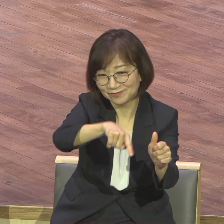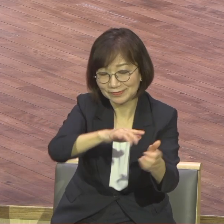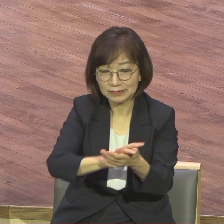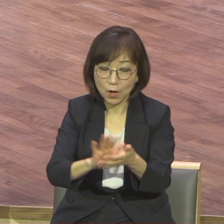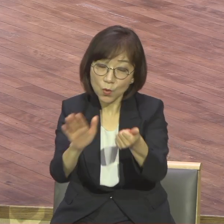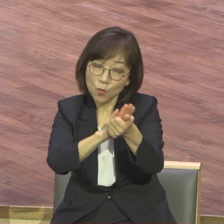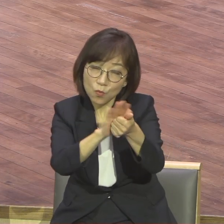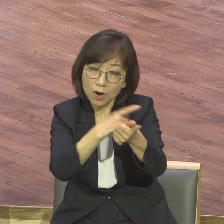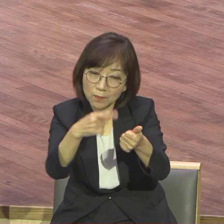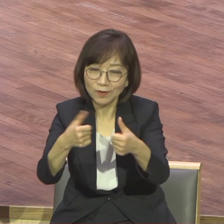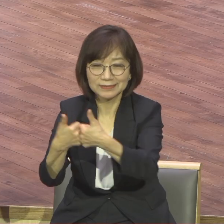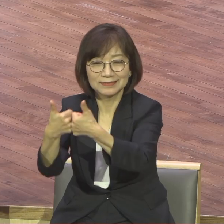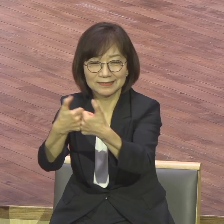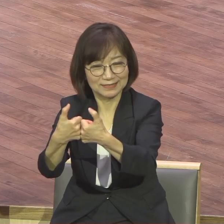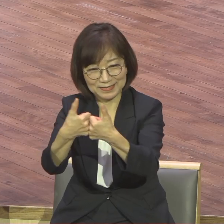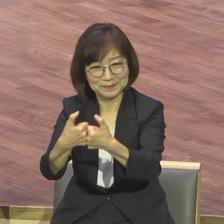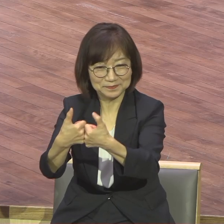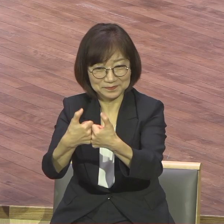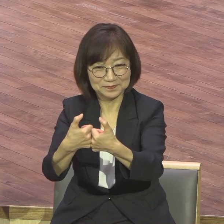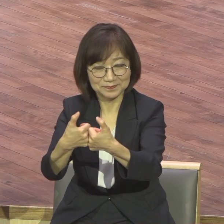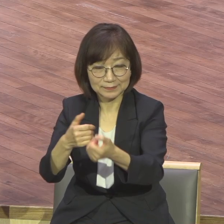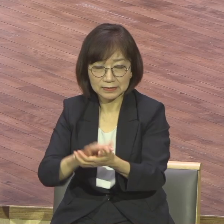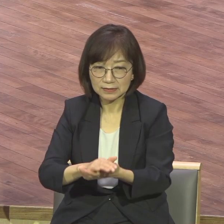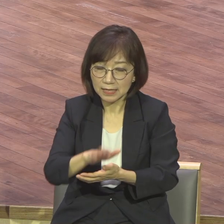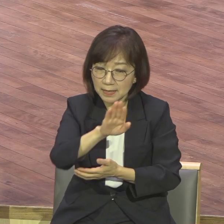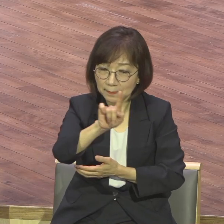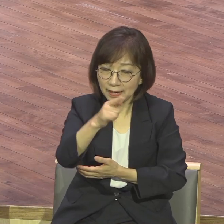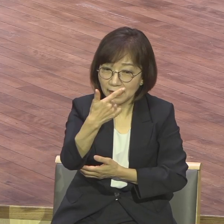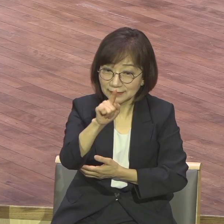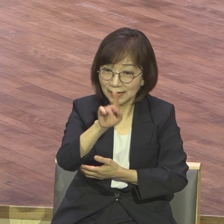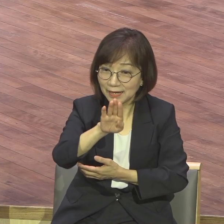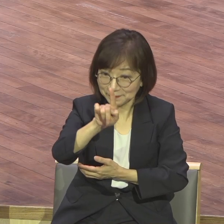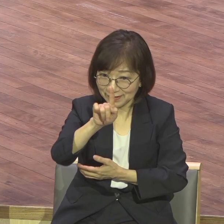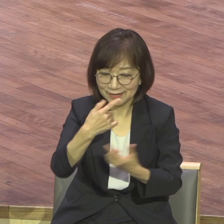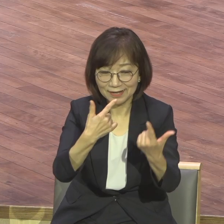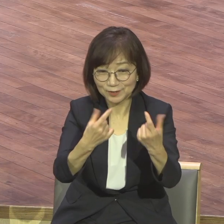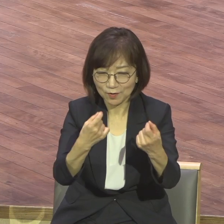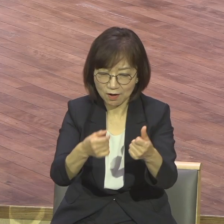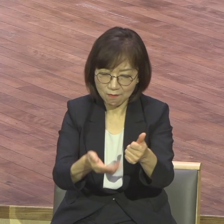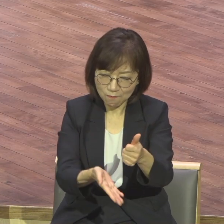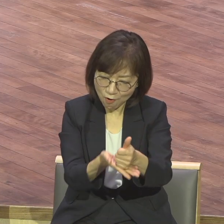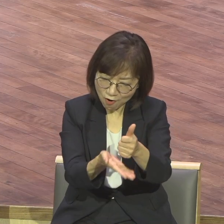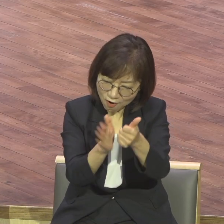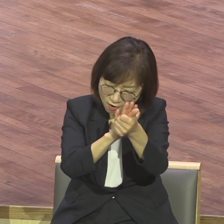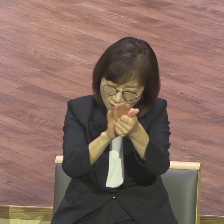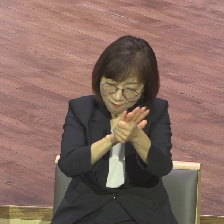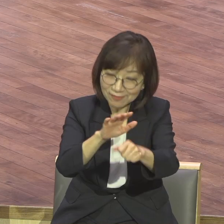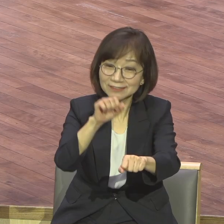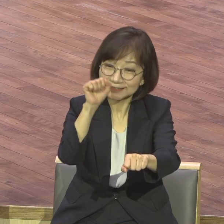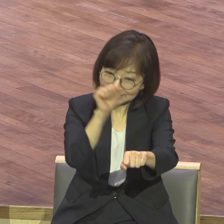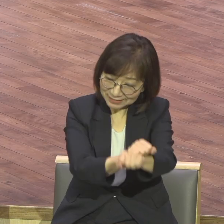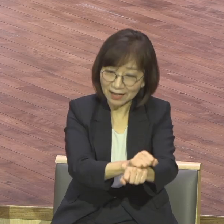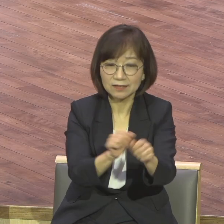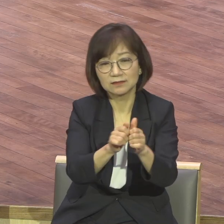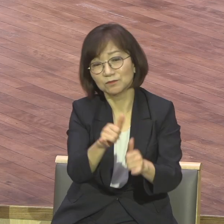은사를 뜻하죠 바나바와 같이 격려하게 능한 사람들 다른 사람 잘 채워줍니다 잘